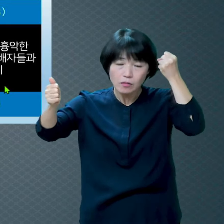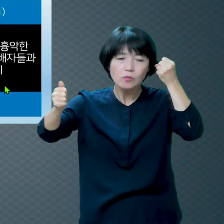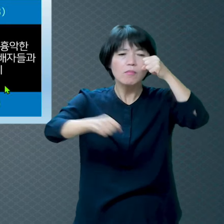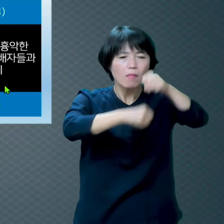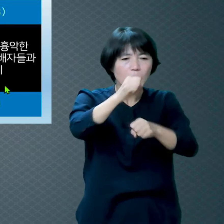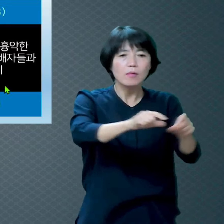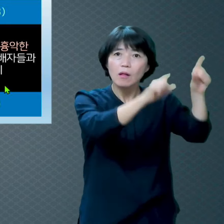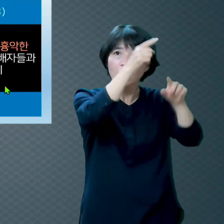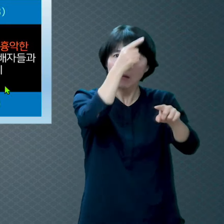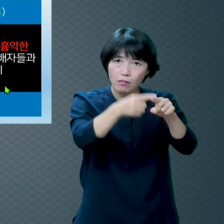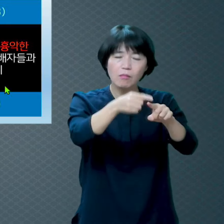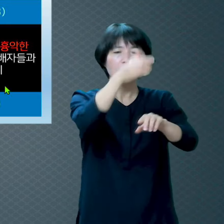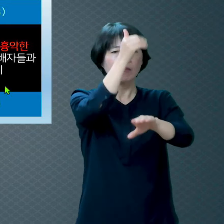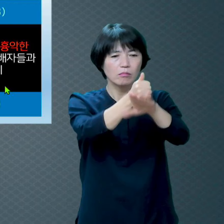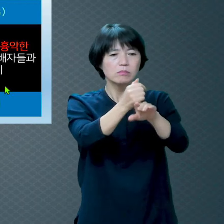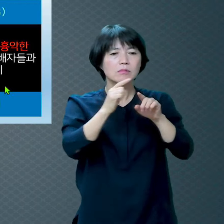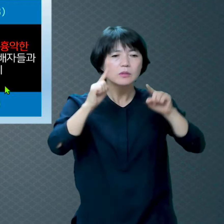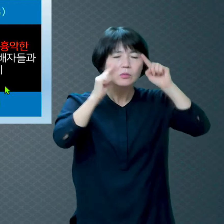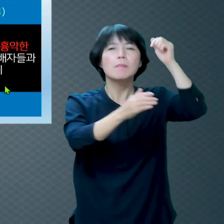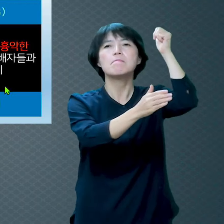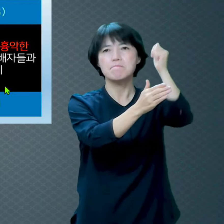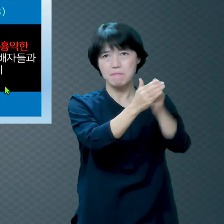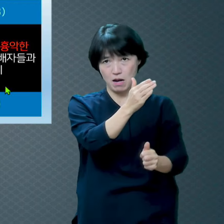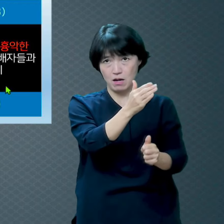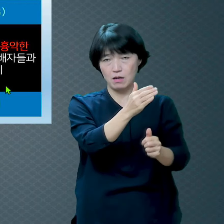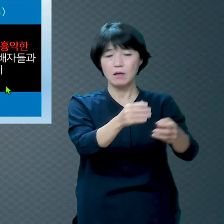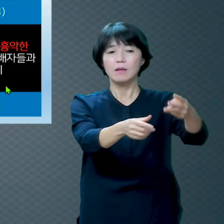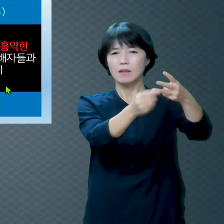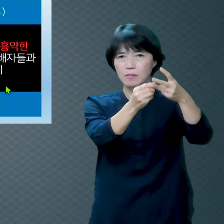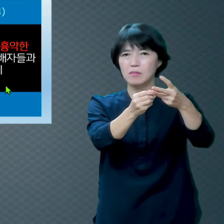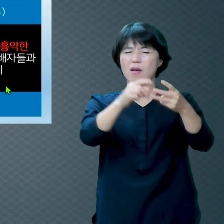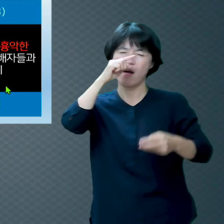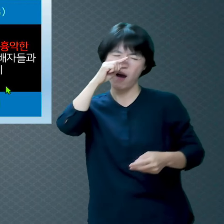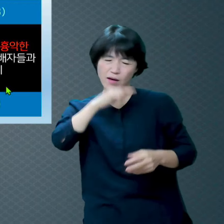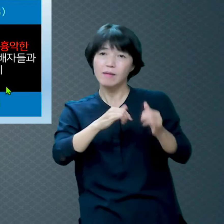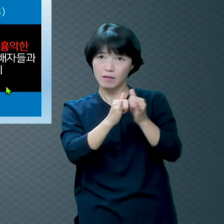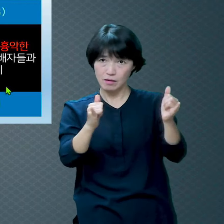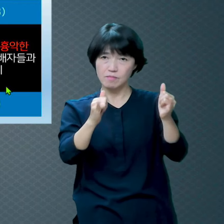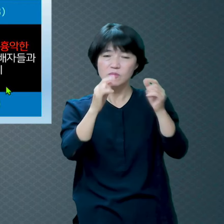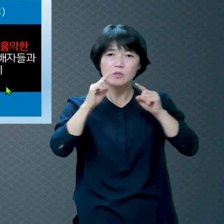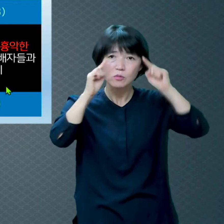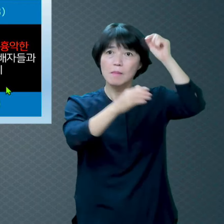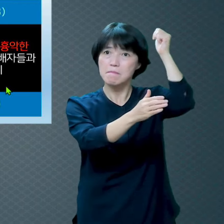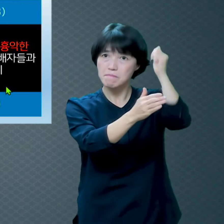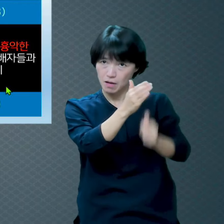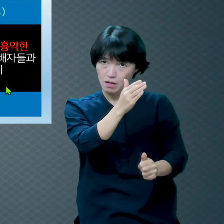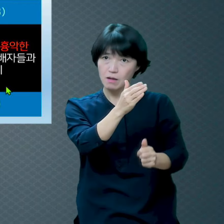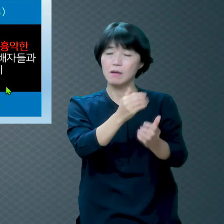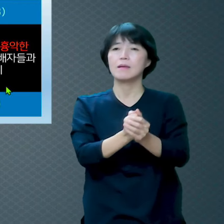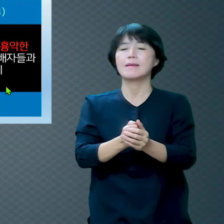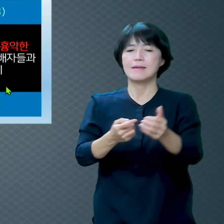흉악한 사람 당연히 지옥 갑니다 살인자 미워하는 사람뿐만 아니라